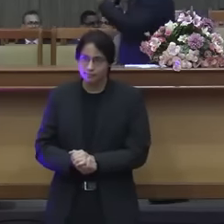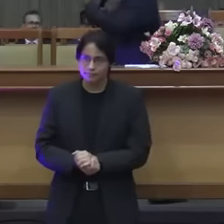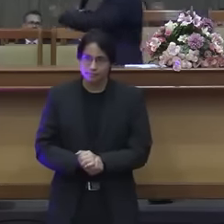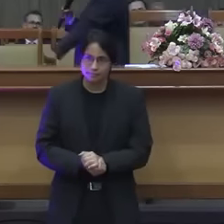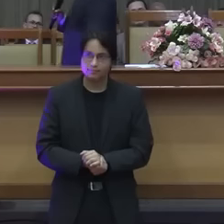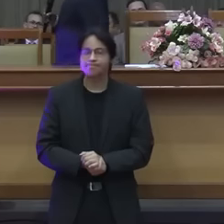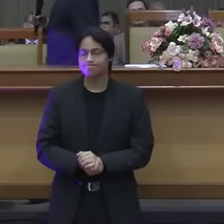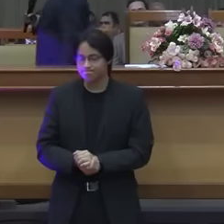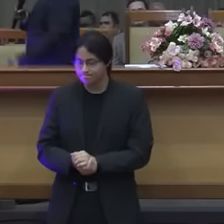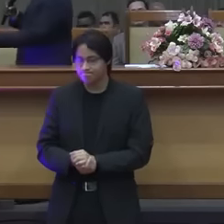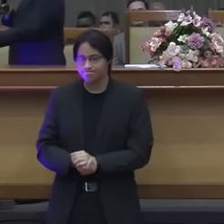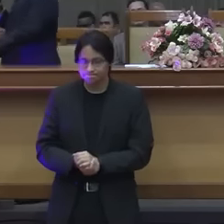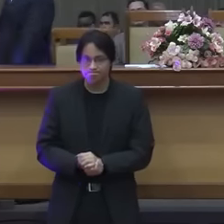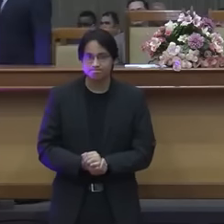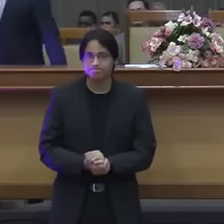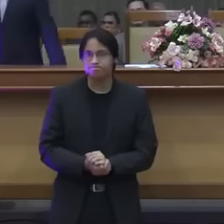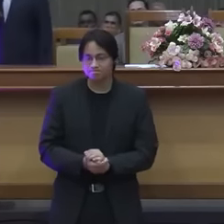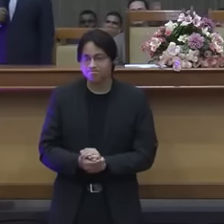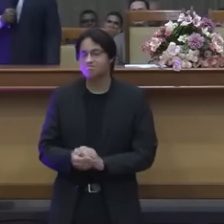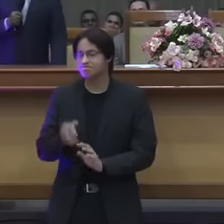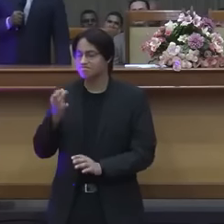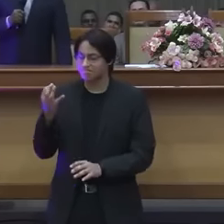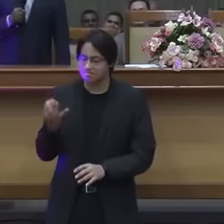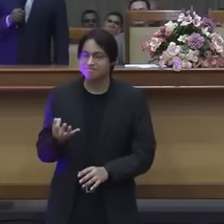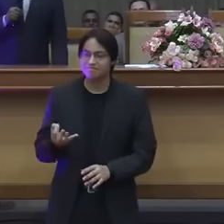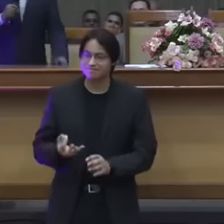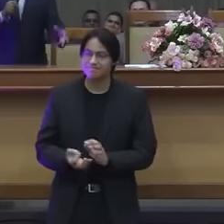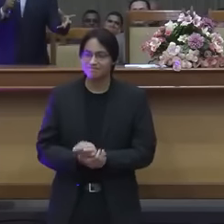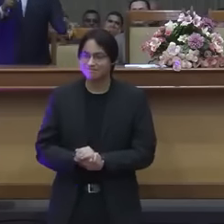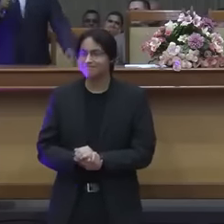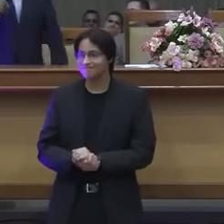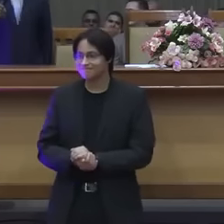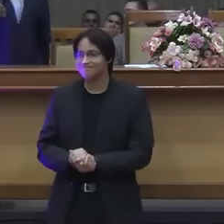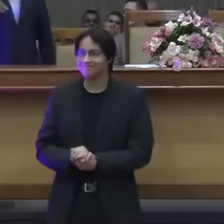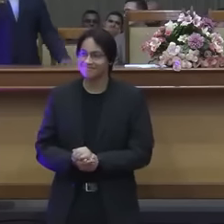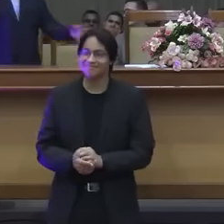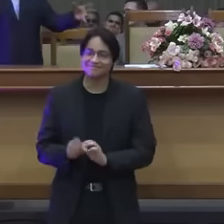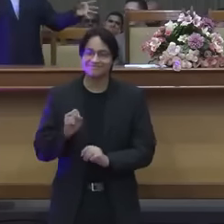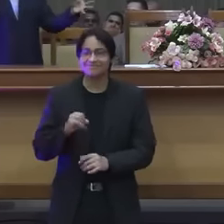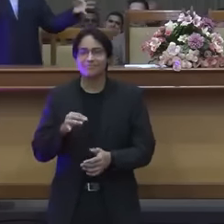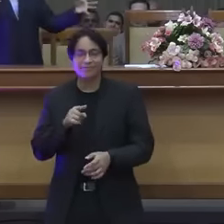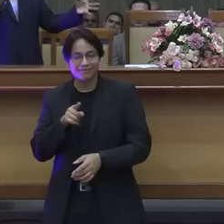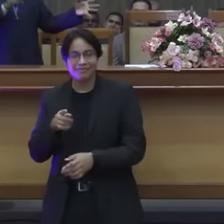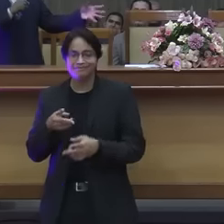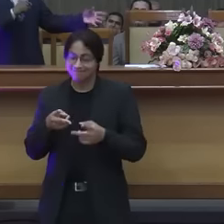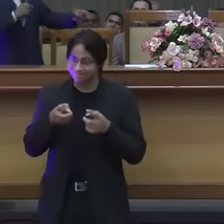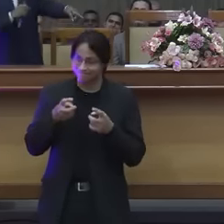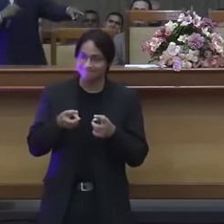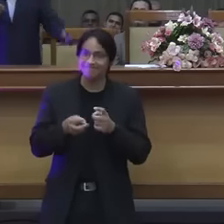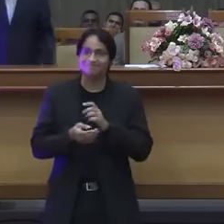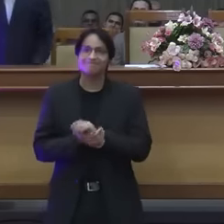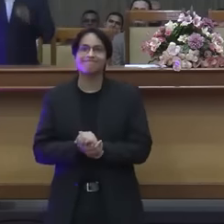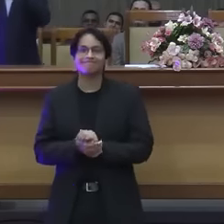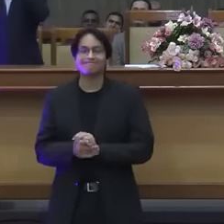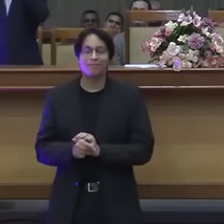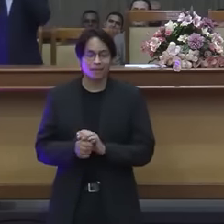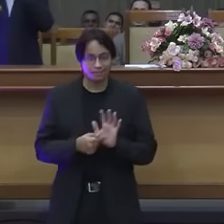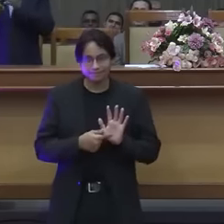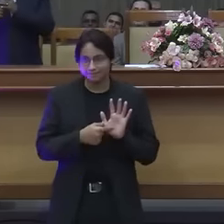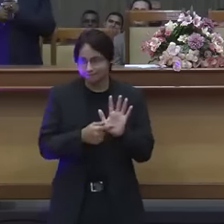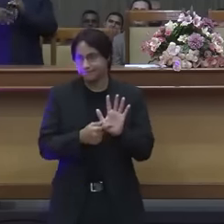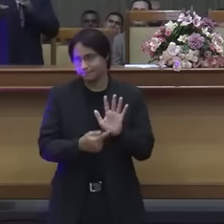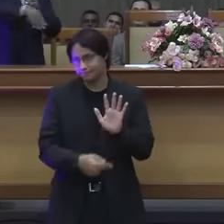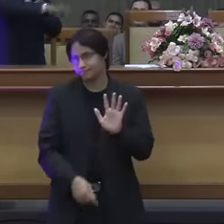eita irmão é aqui que é gostoso sabe que irmão se tu tiver a bíblia na hora que uma pessoa vier com essa besta perto de tu tu mostra